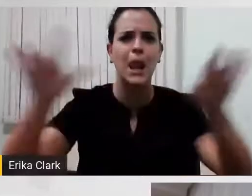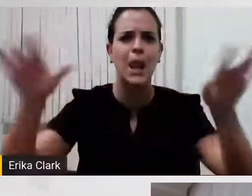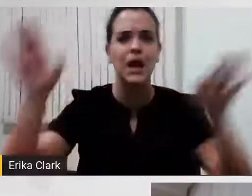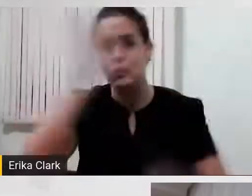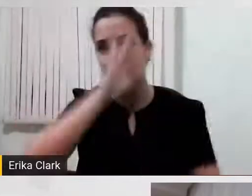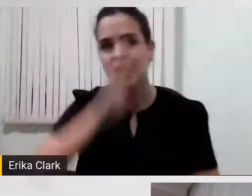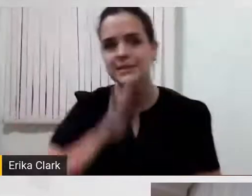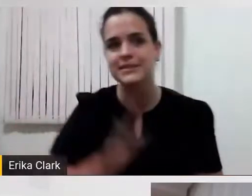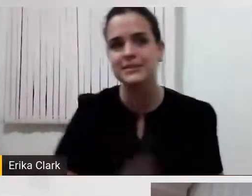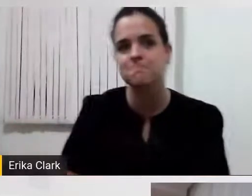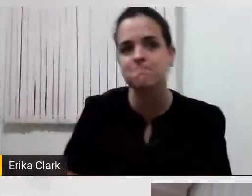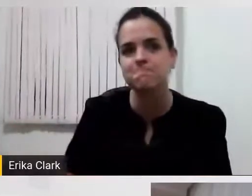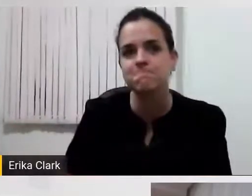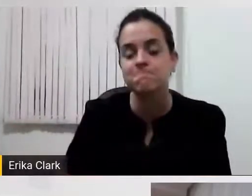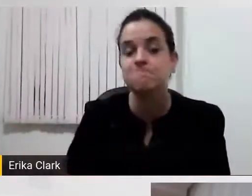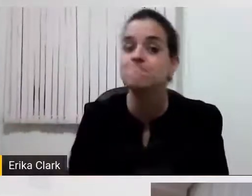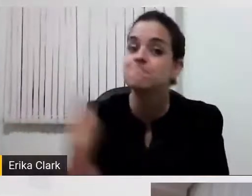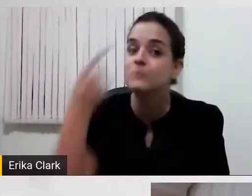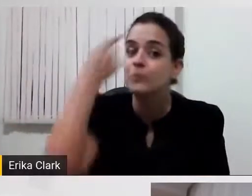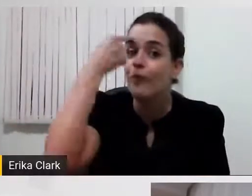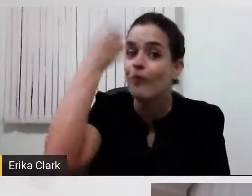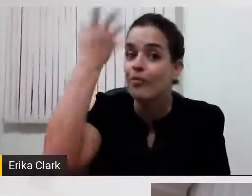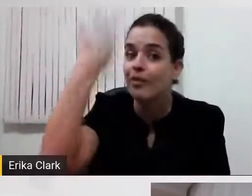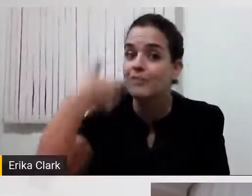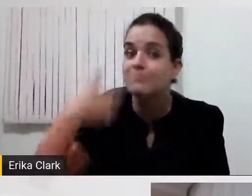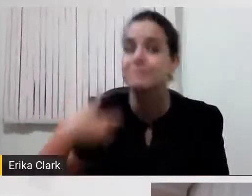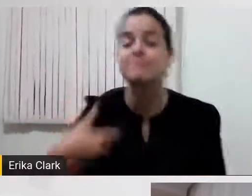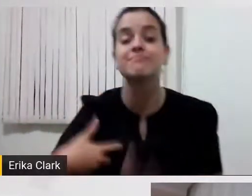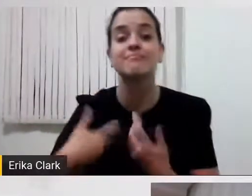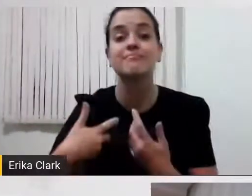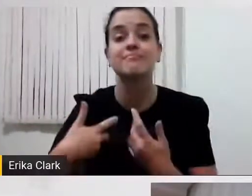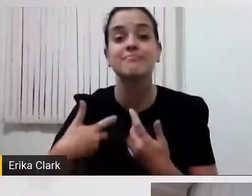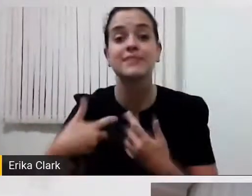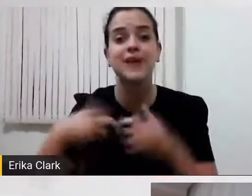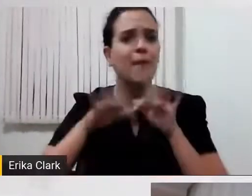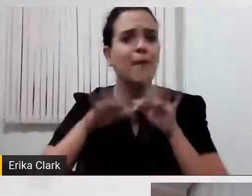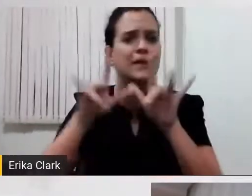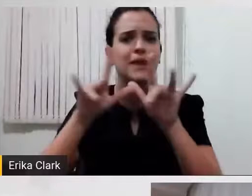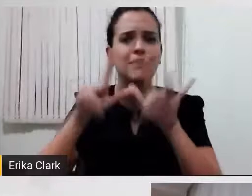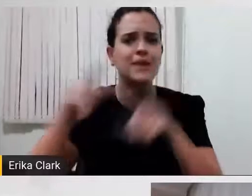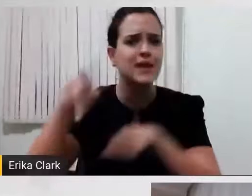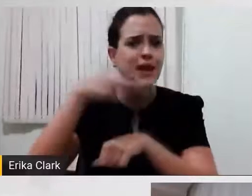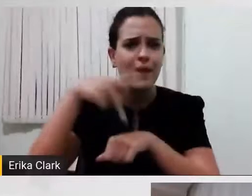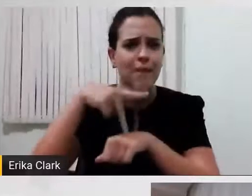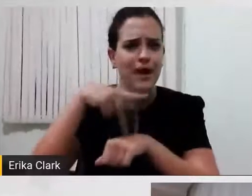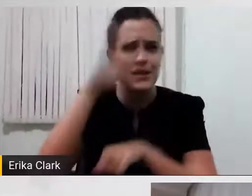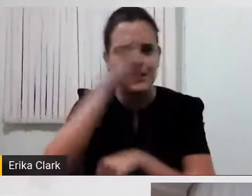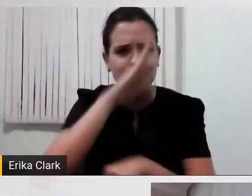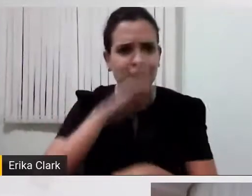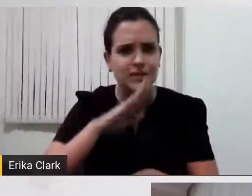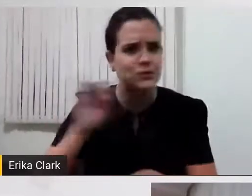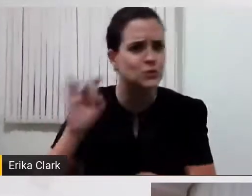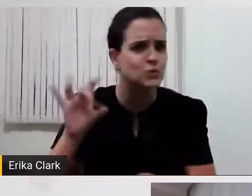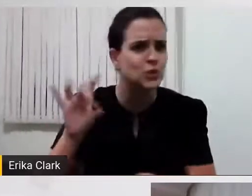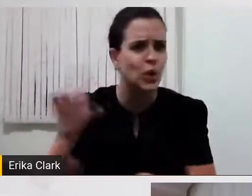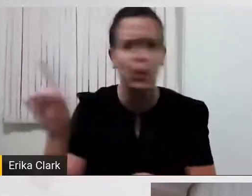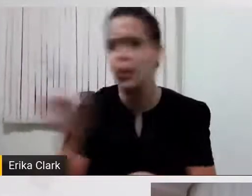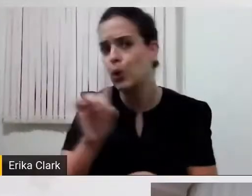é uma coisa internacional, não é brasileira, vamos traduzir. Aí procuramos amigos na China, na